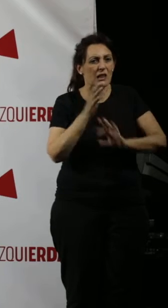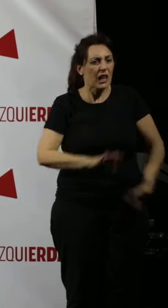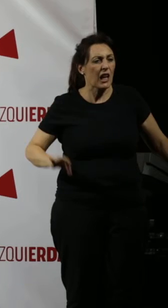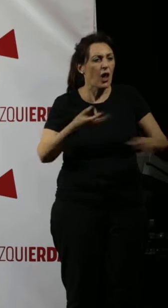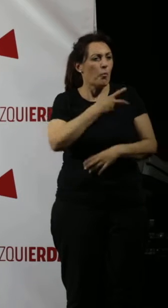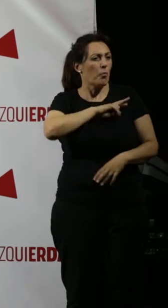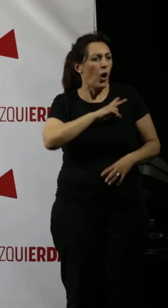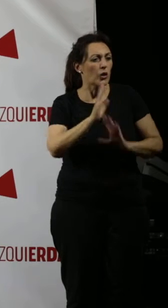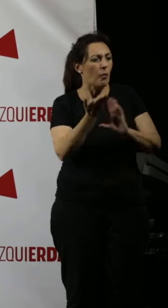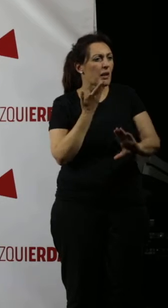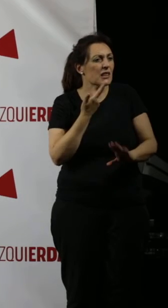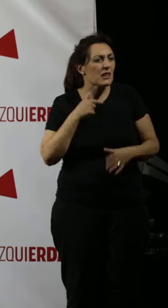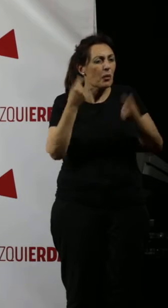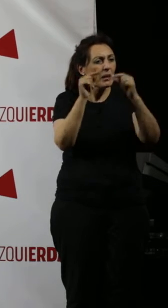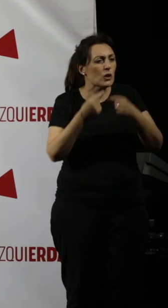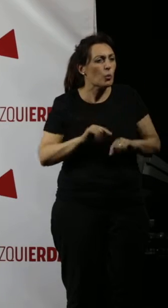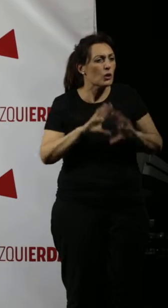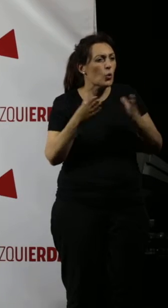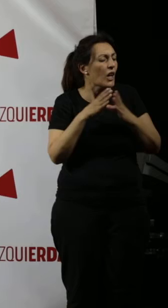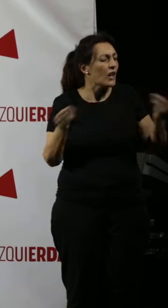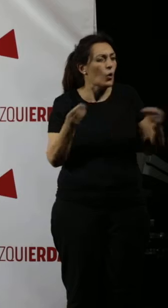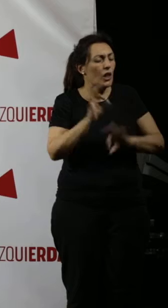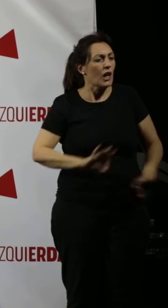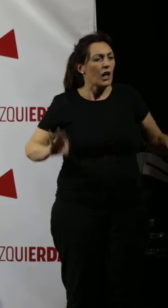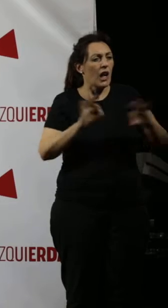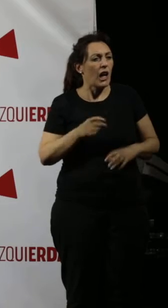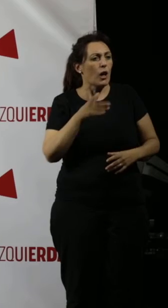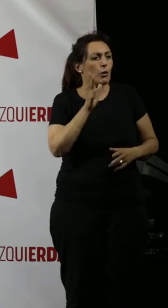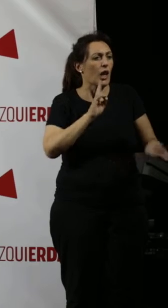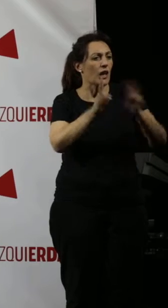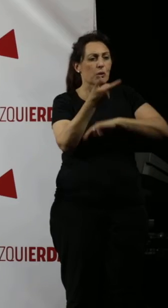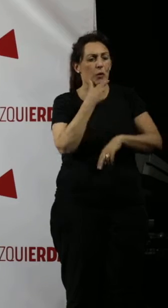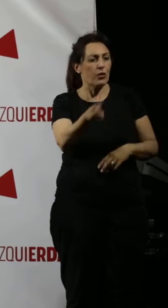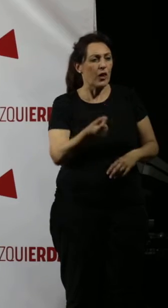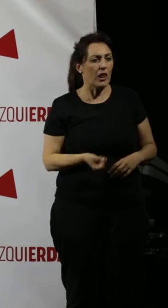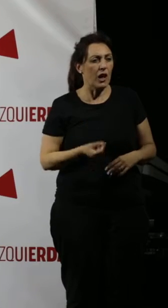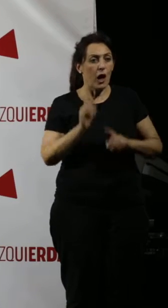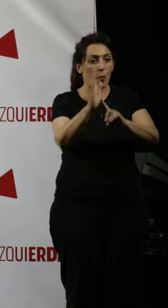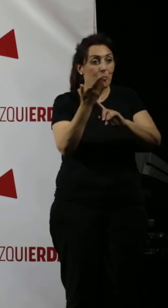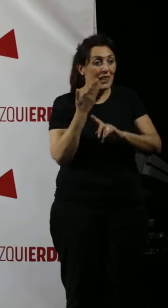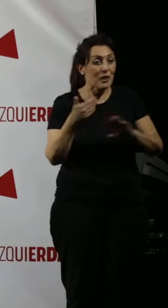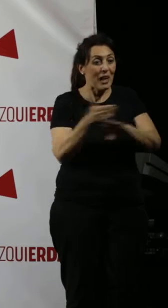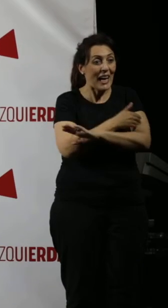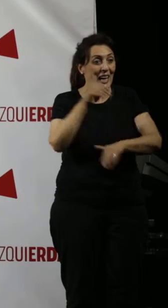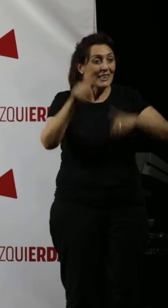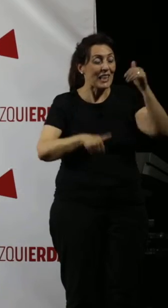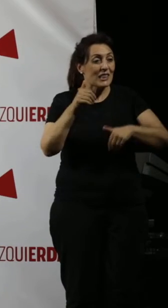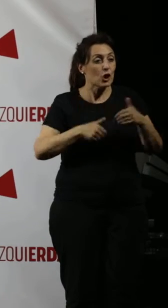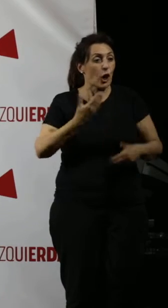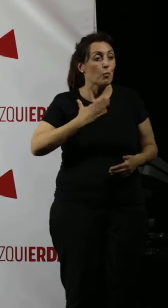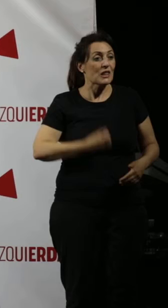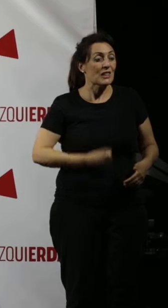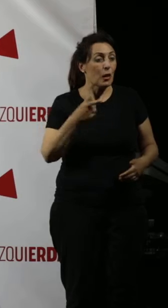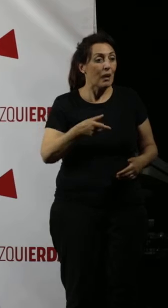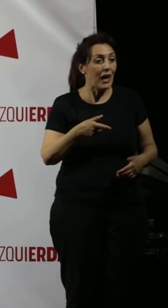presenta Vox presupuesto de la Junta de Andalucía? Pues la respuesta es muy fácil. Porque si lo presentaran antes de las elecciones municipales,